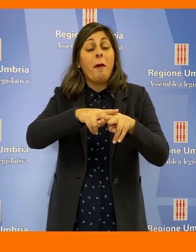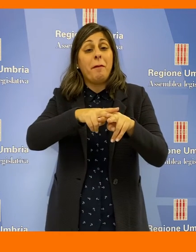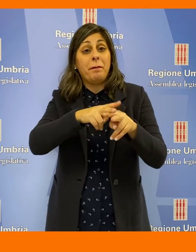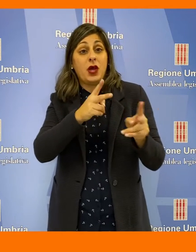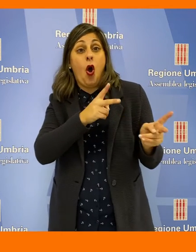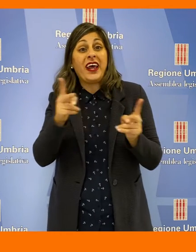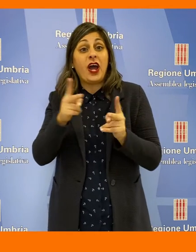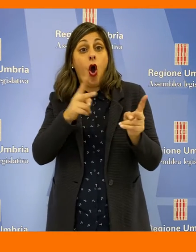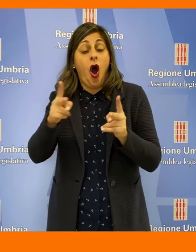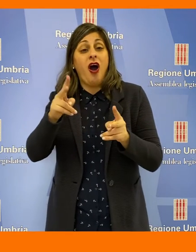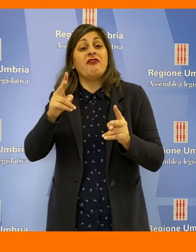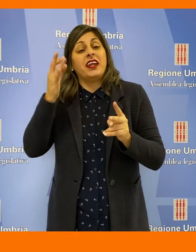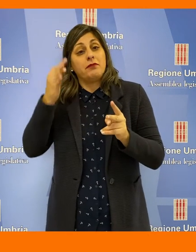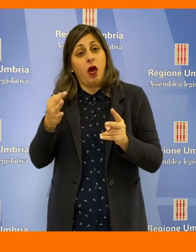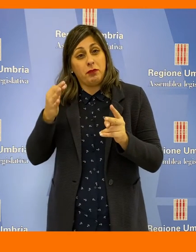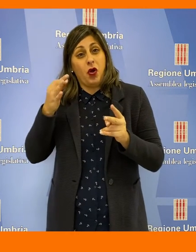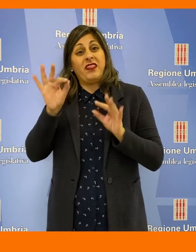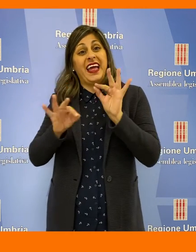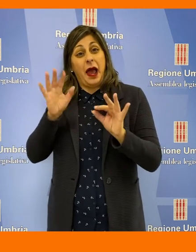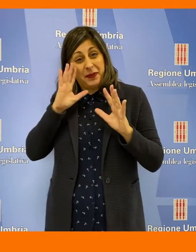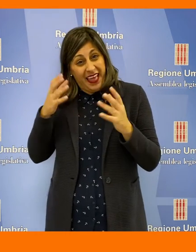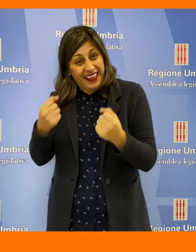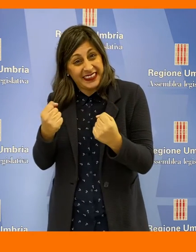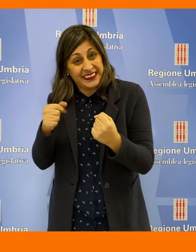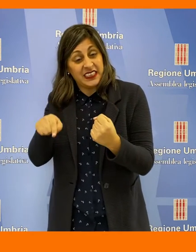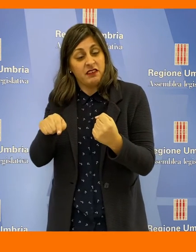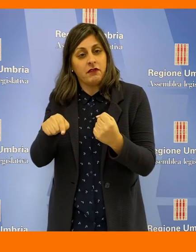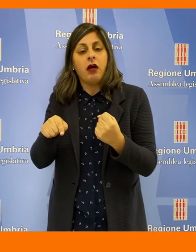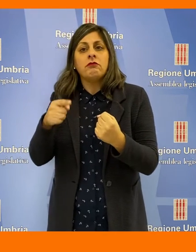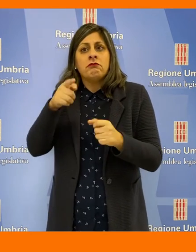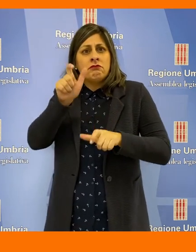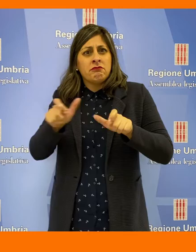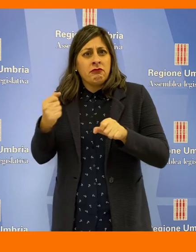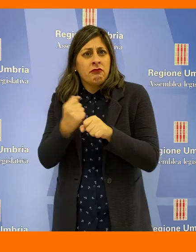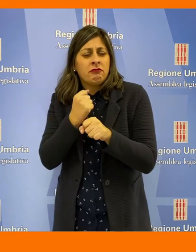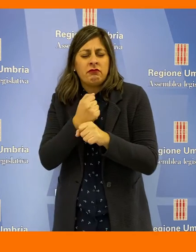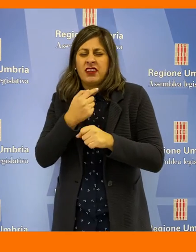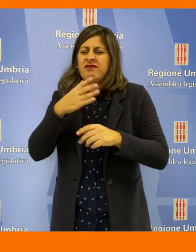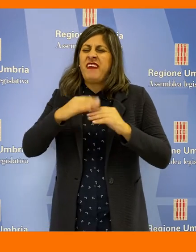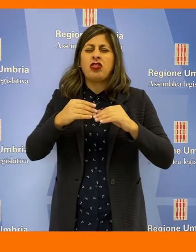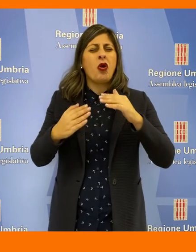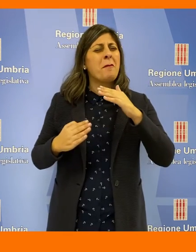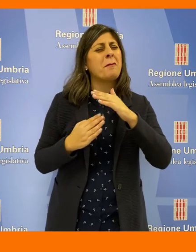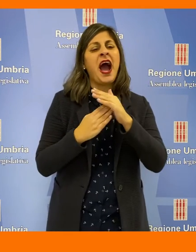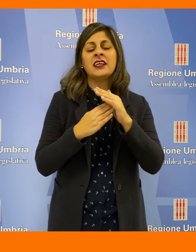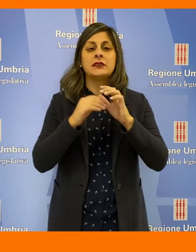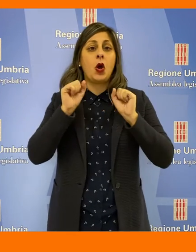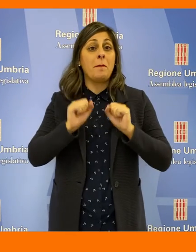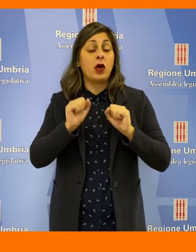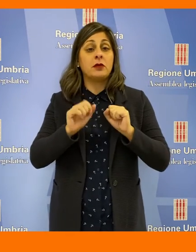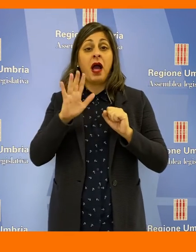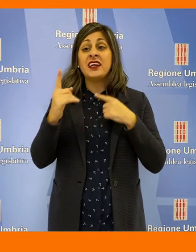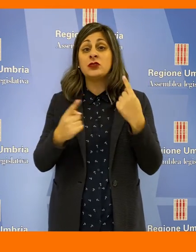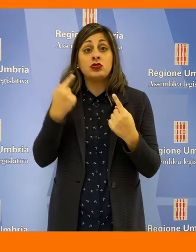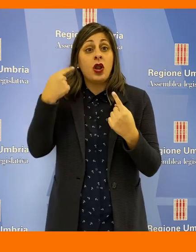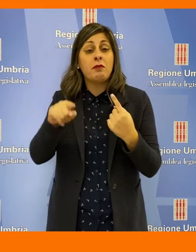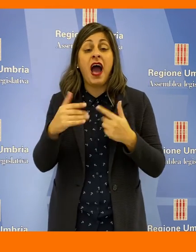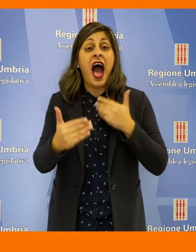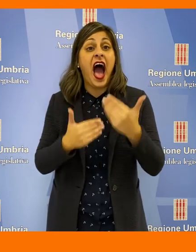sottolineano con lo stesso organico. Gli operatori hanno fatto il possibile e l'impossibile, è stato detto, ma questa situazione non può durare troppo a